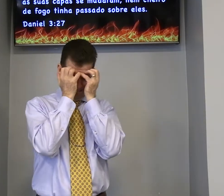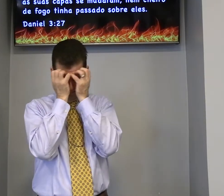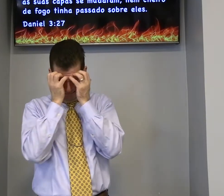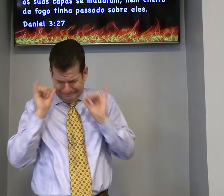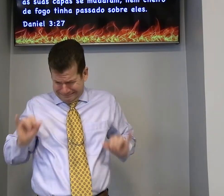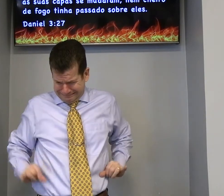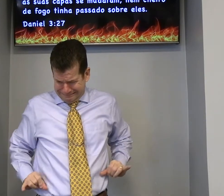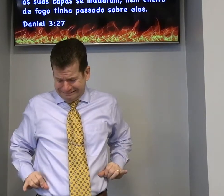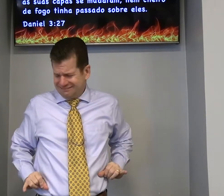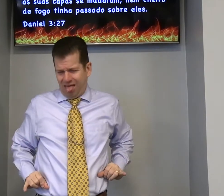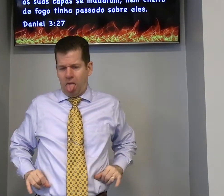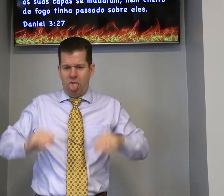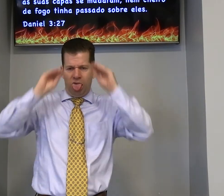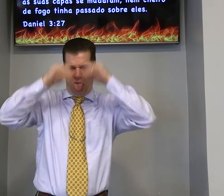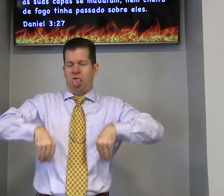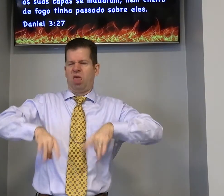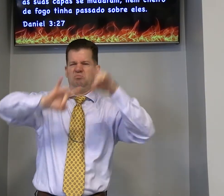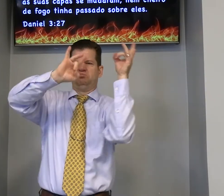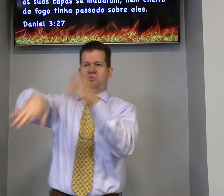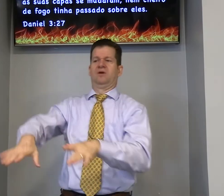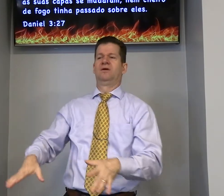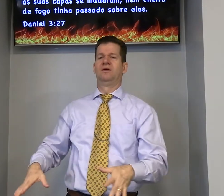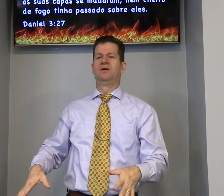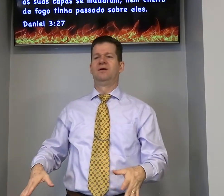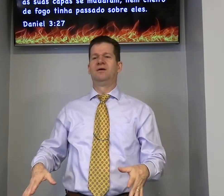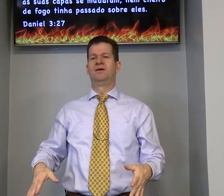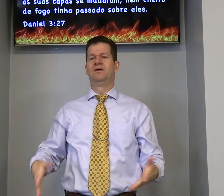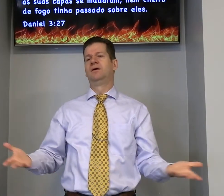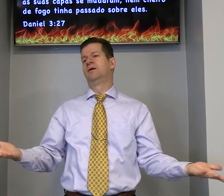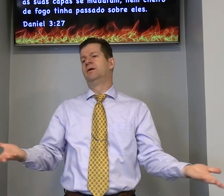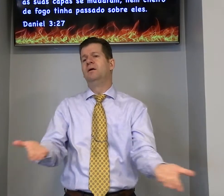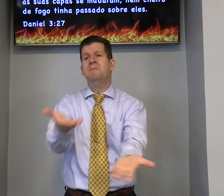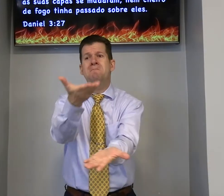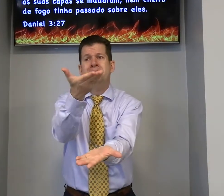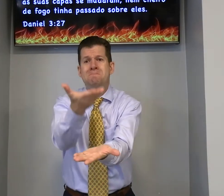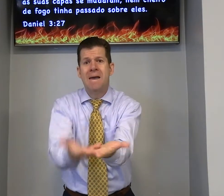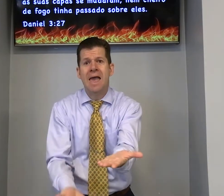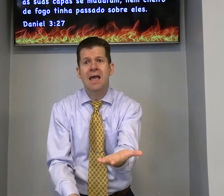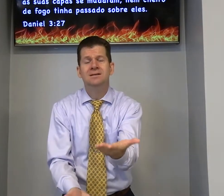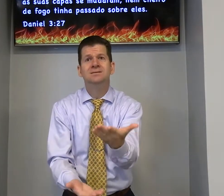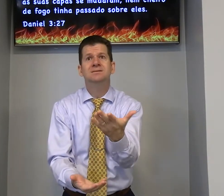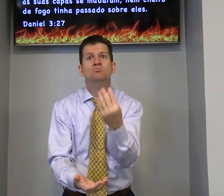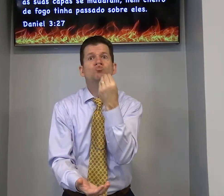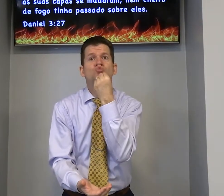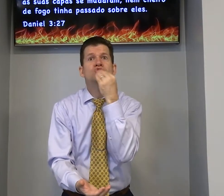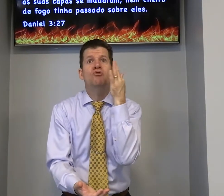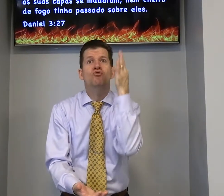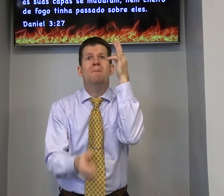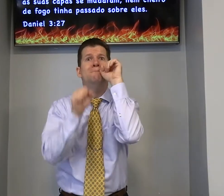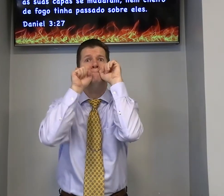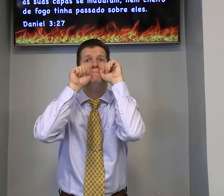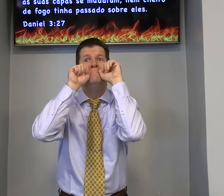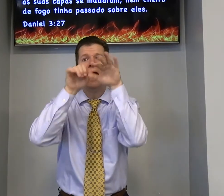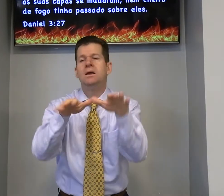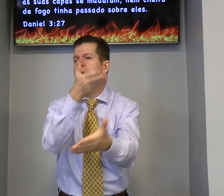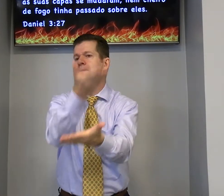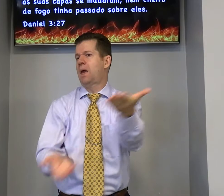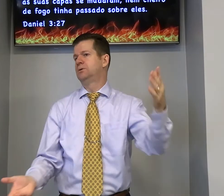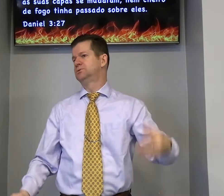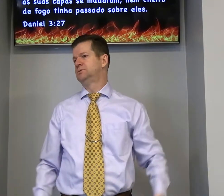aceitar ficar firme essa pressão e não desanimar quando você desanimar e não ficar firme você perde a